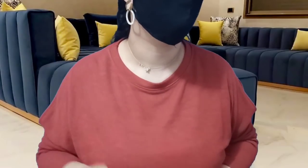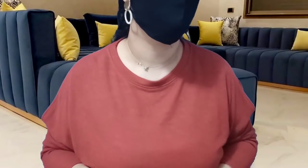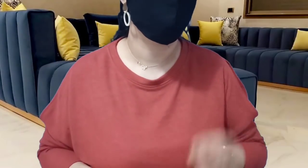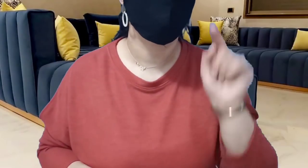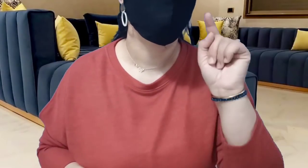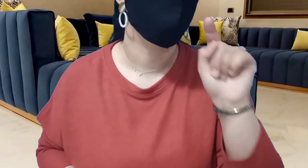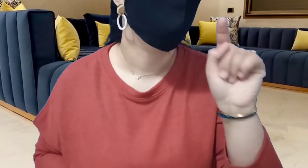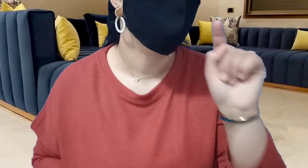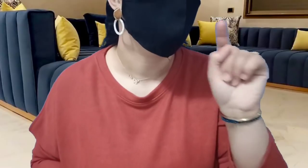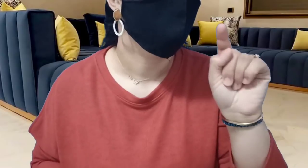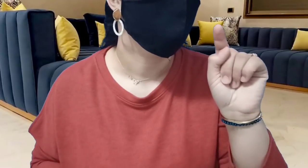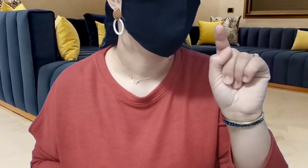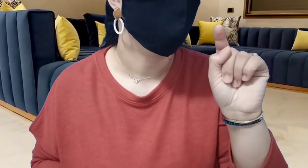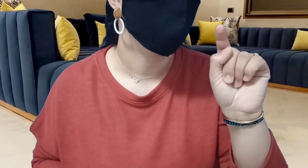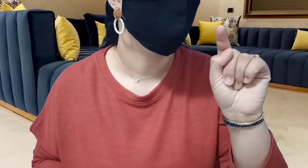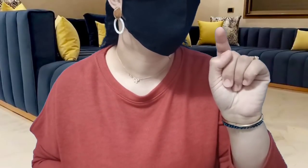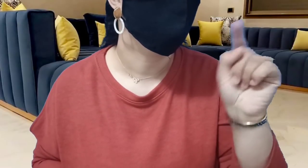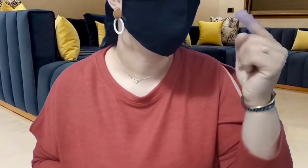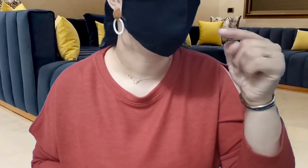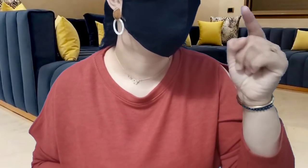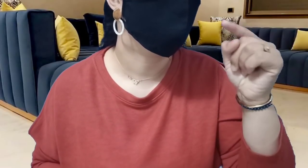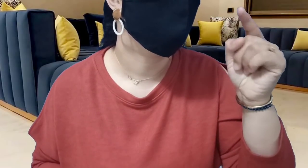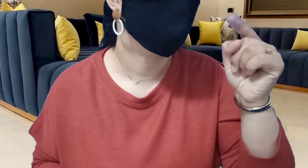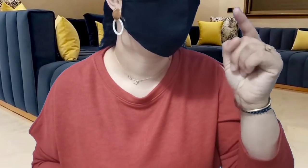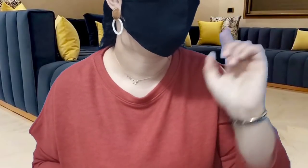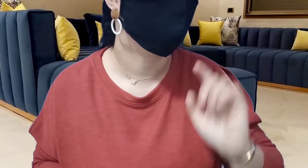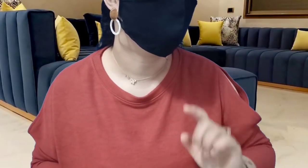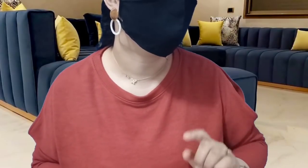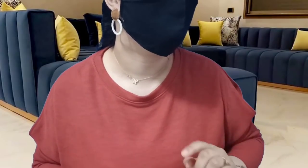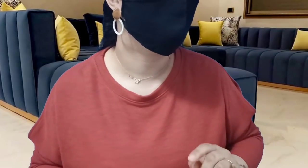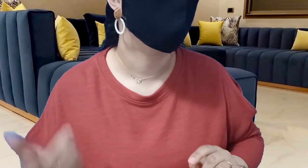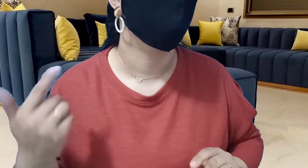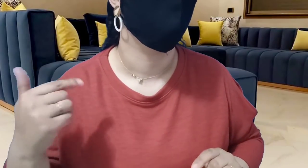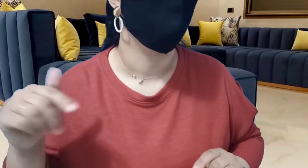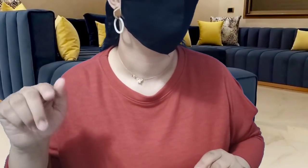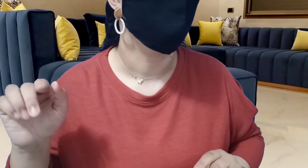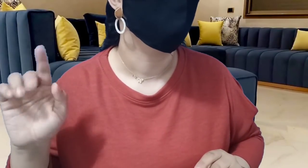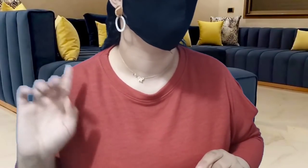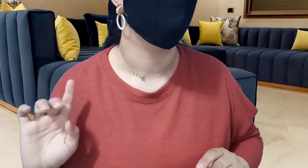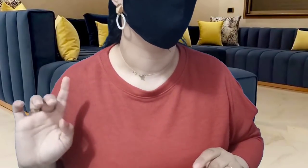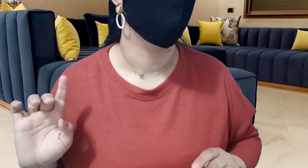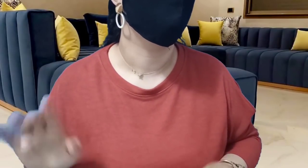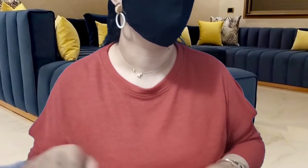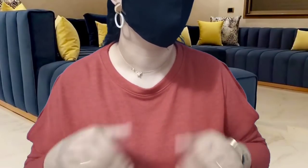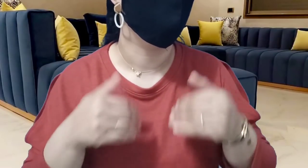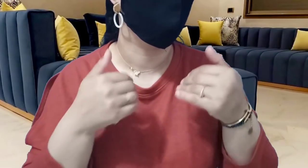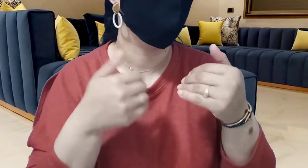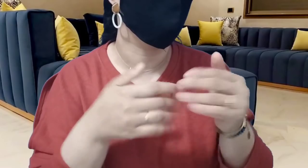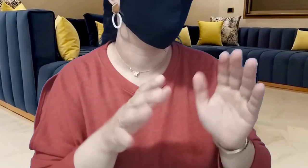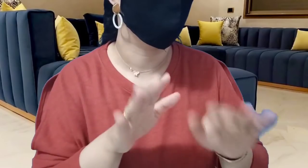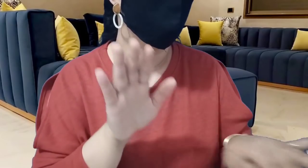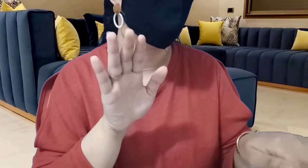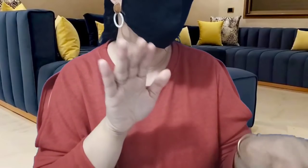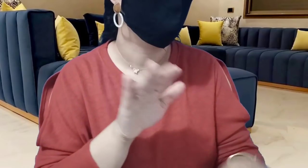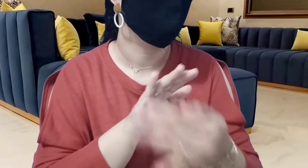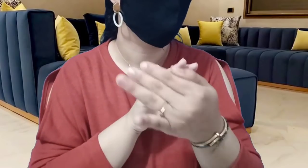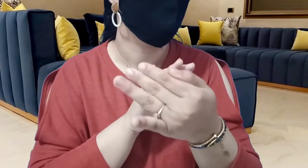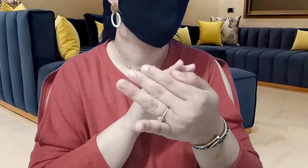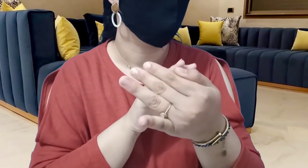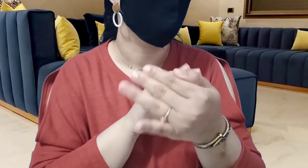اللي كتعاونه المره يدير الفلوس ومنين يدير الفلوس هي اللي ولا يبدلها كتب دوبة